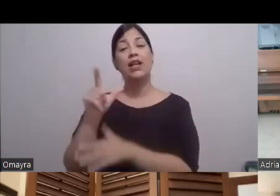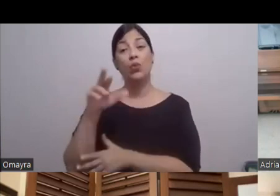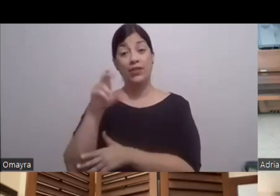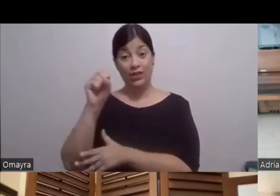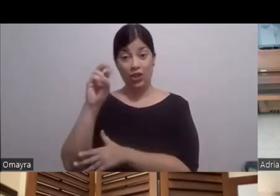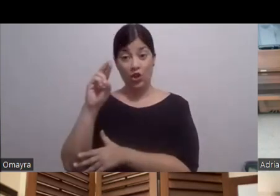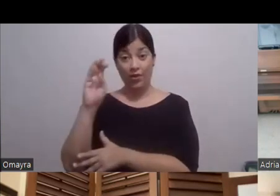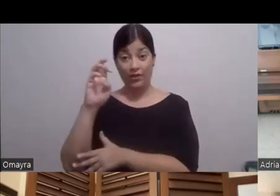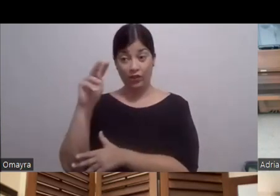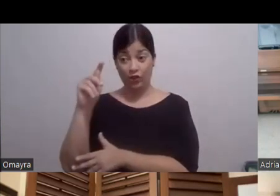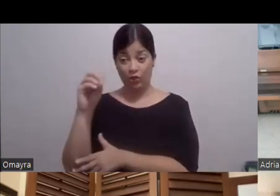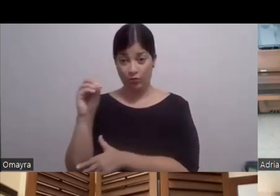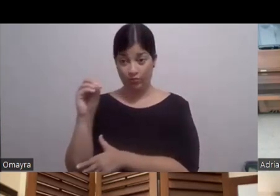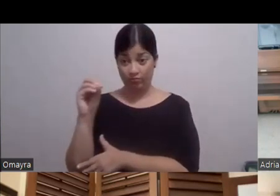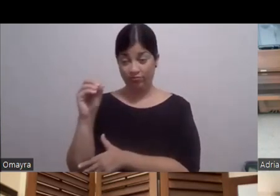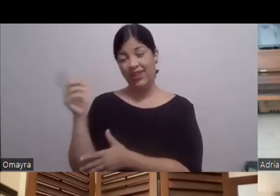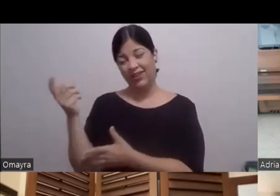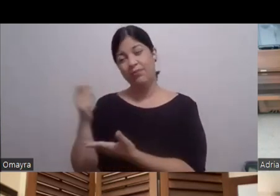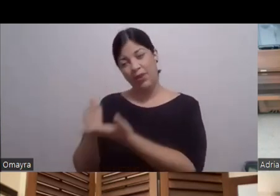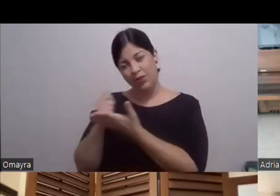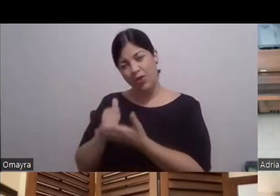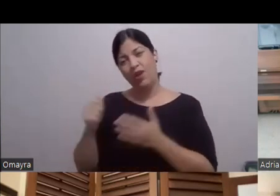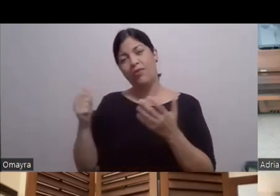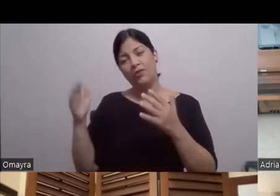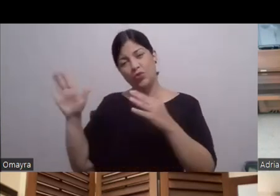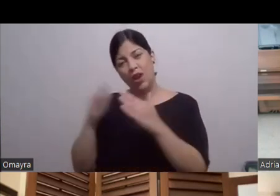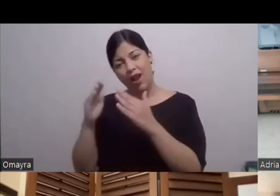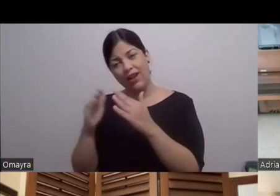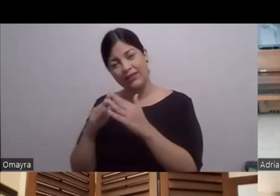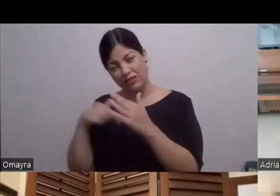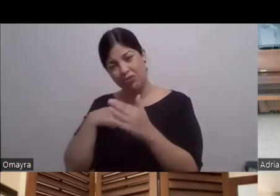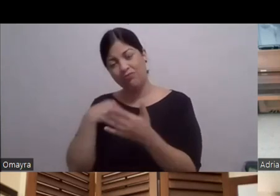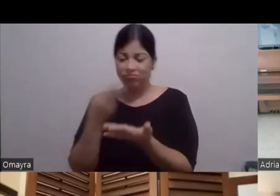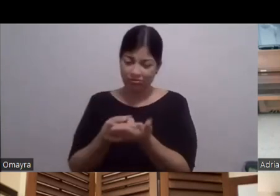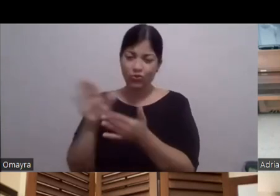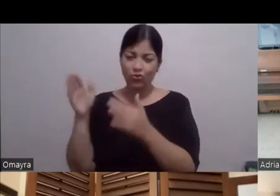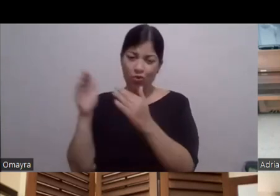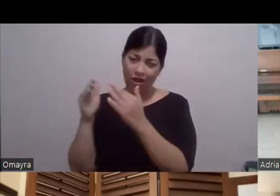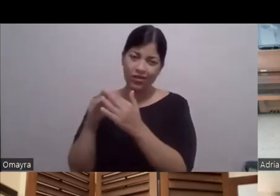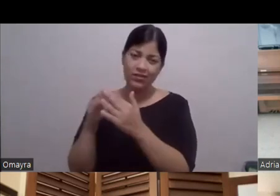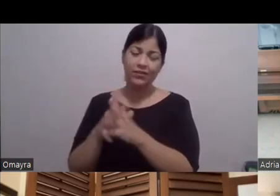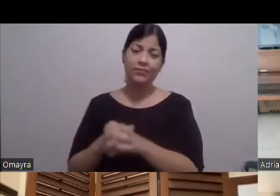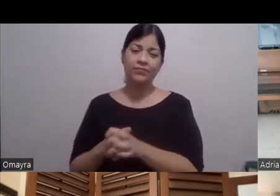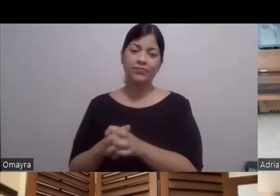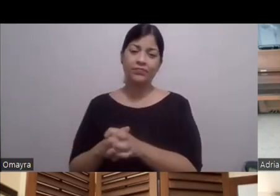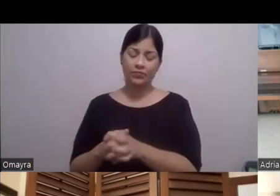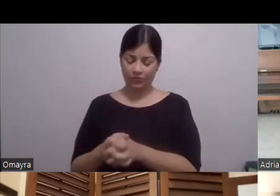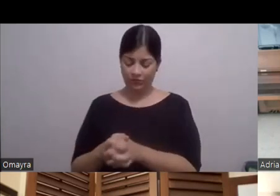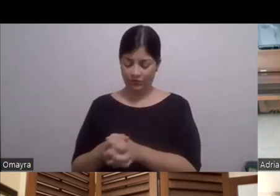Este En el sentido de darme casa Porque me dio Un espacio En su casa Este Y obviamente Pues me